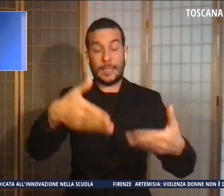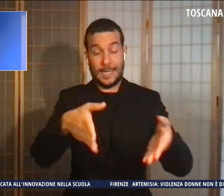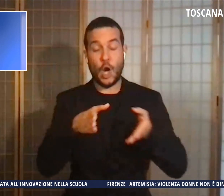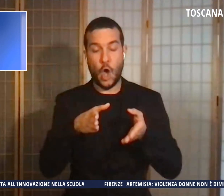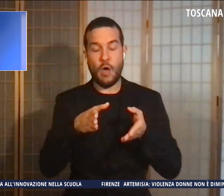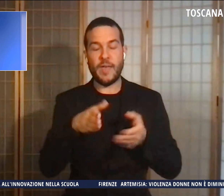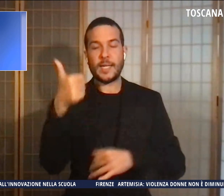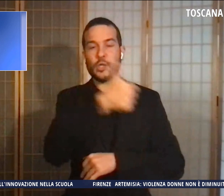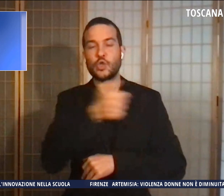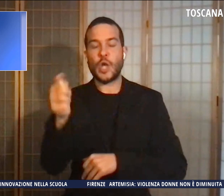sono 191.